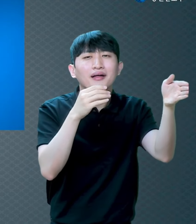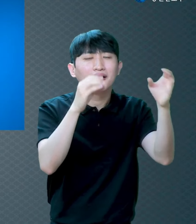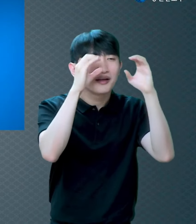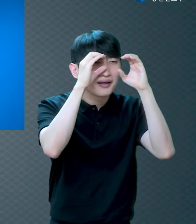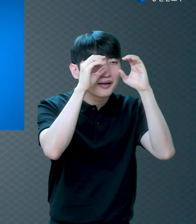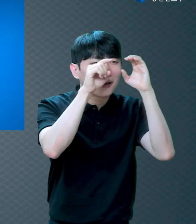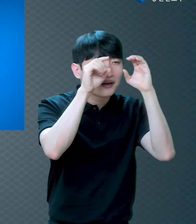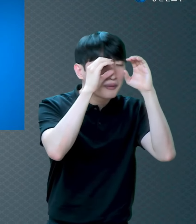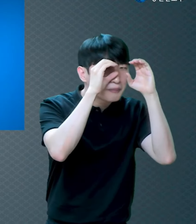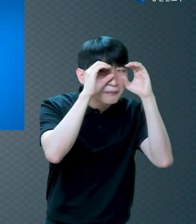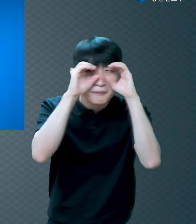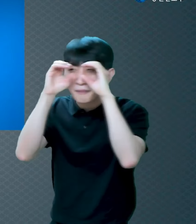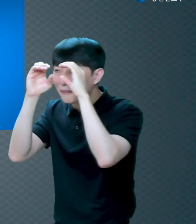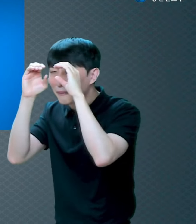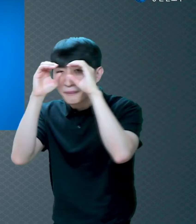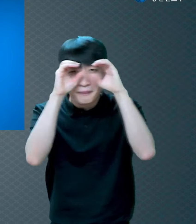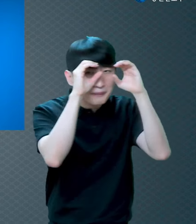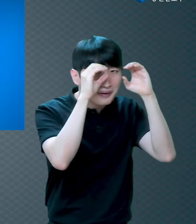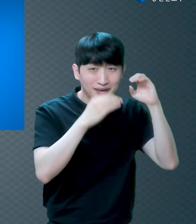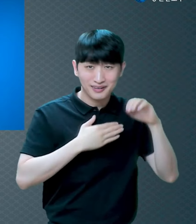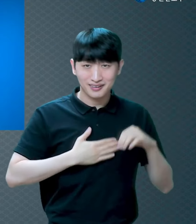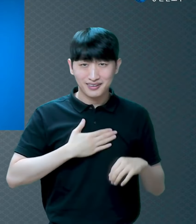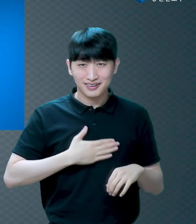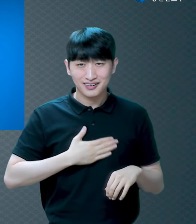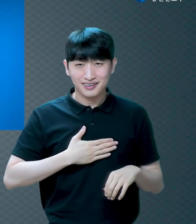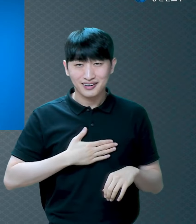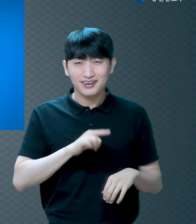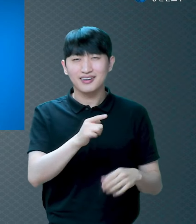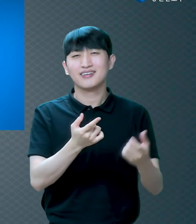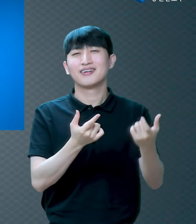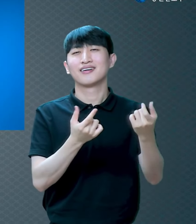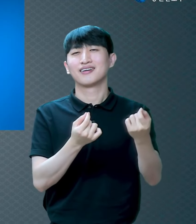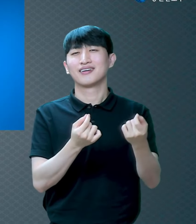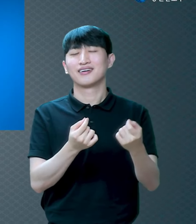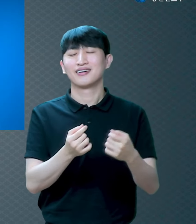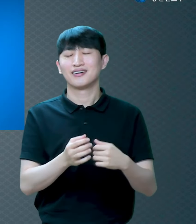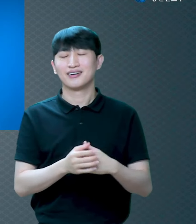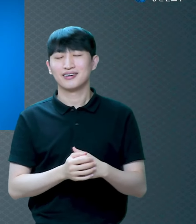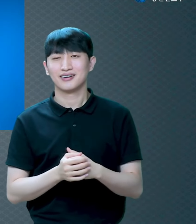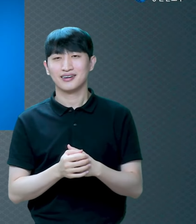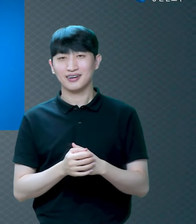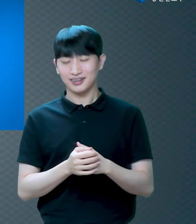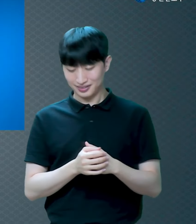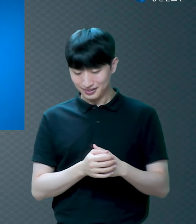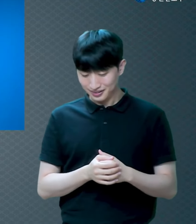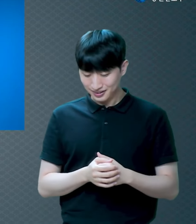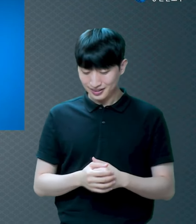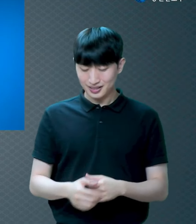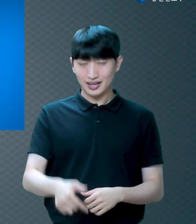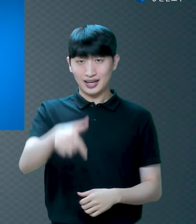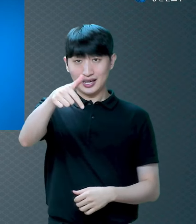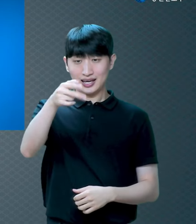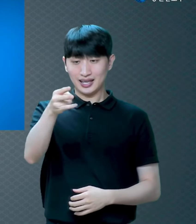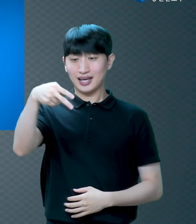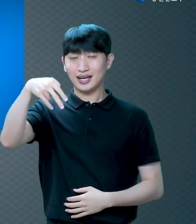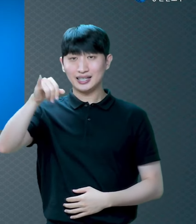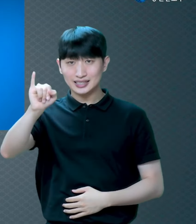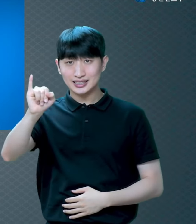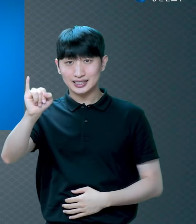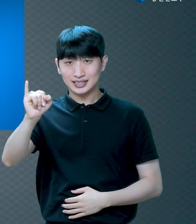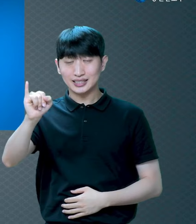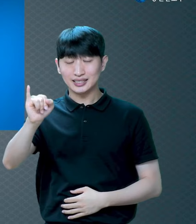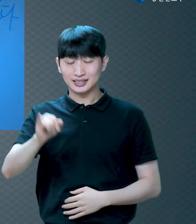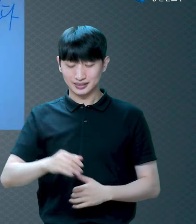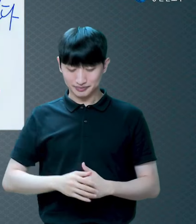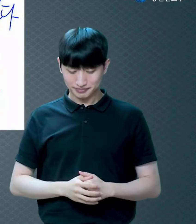움직여야 돼요 게시라고 하는 것은 보여준 만큼만 보는 거예요 다시